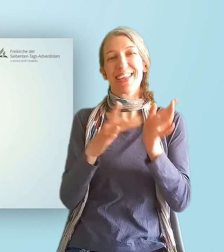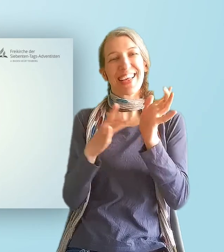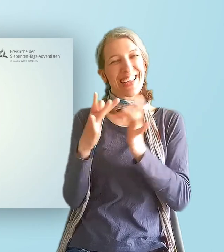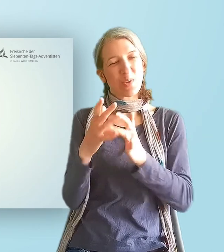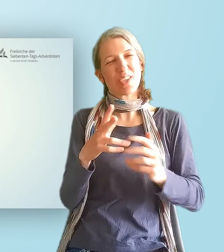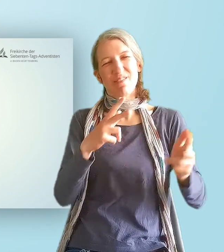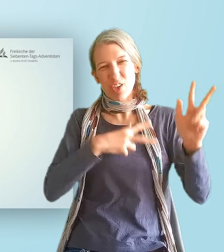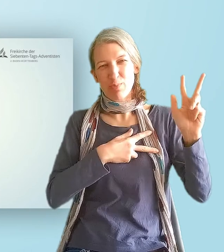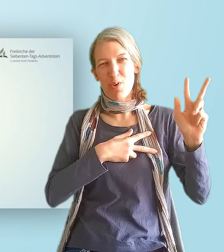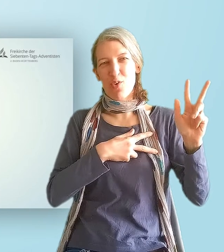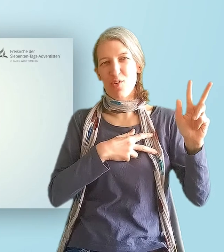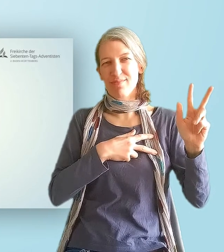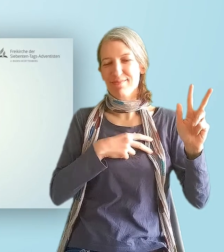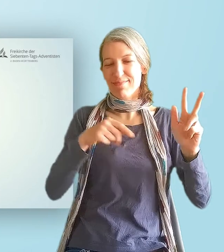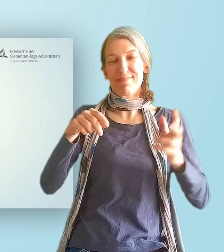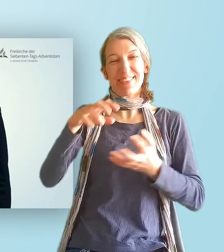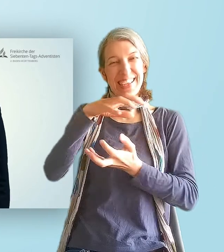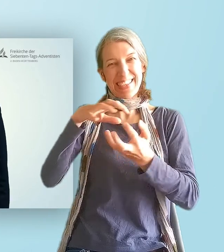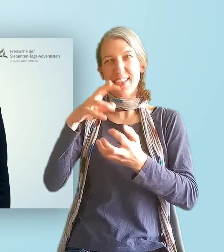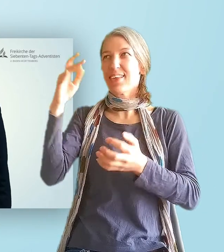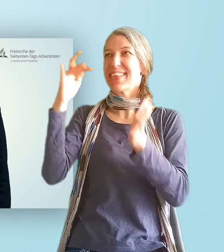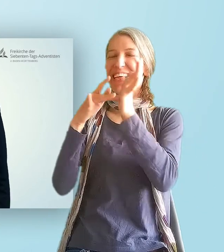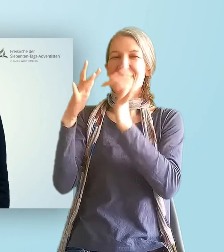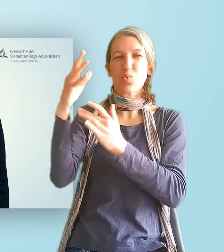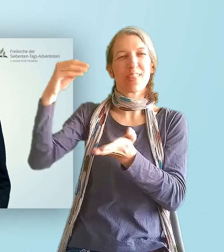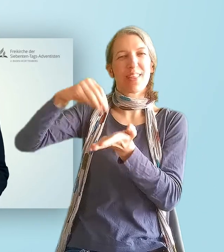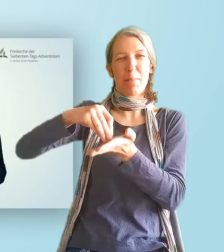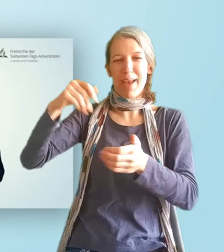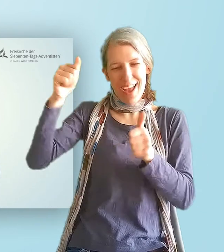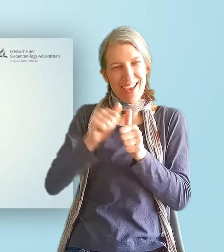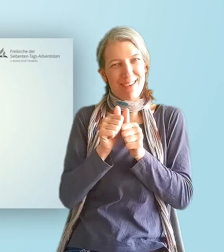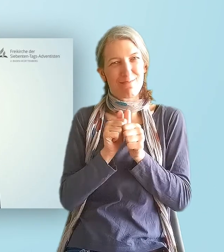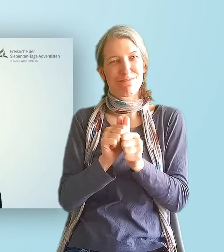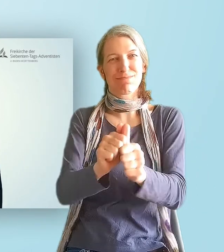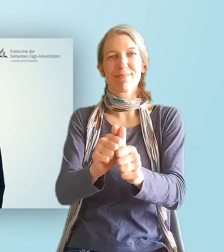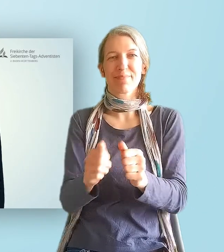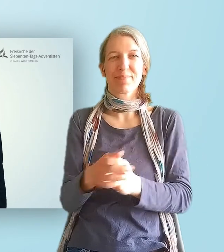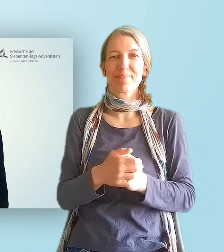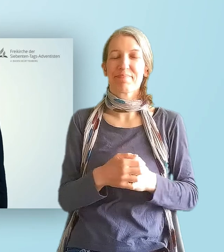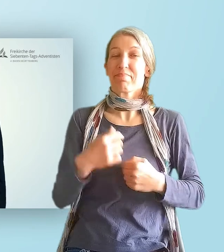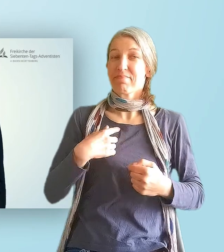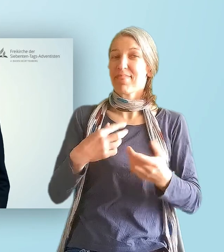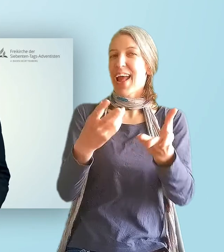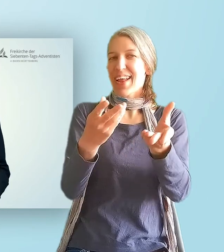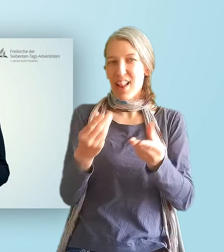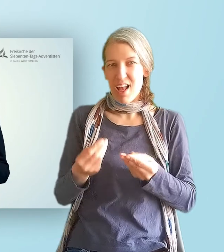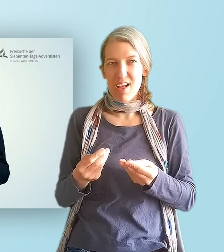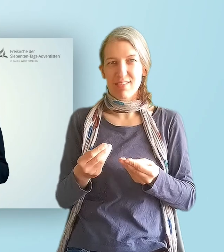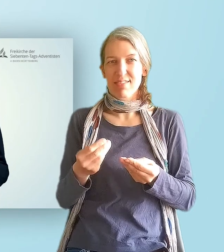uns durch diese Krise zu führen. Ich lade dich ein, diese Liebe Gottes